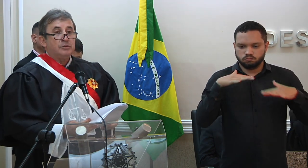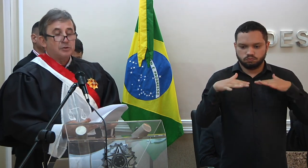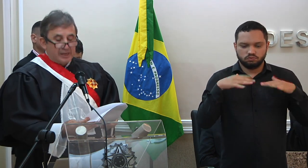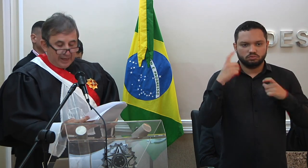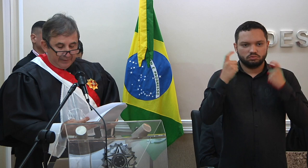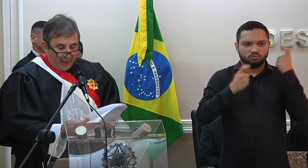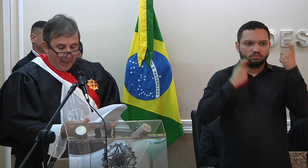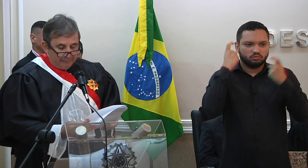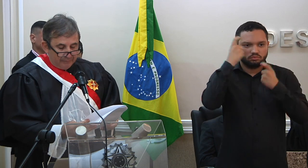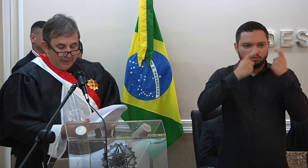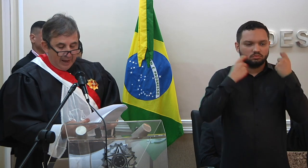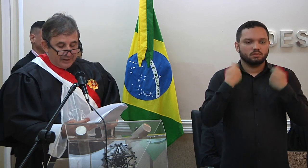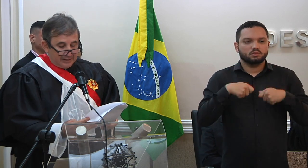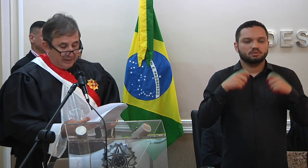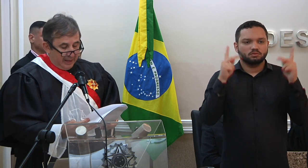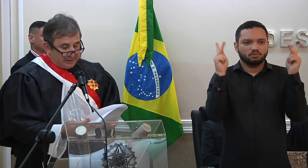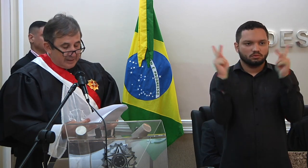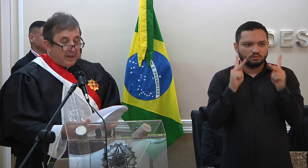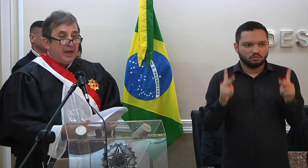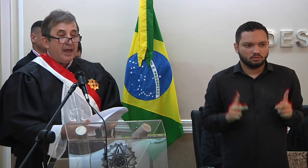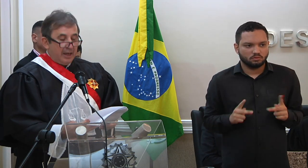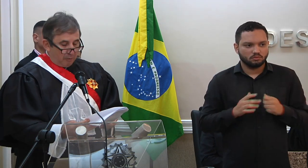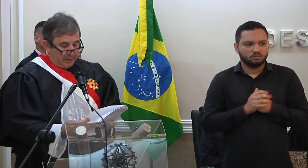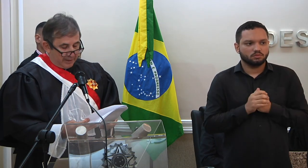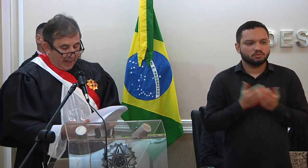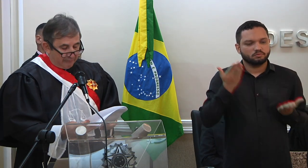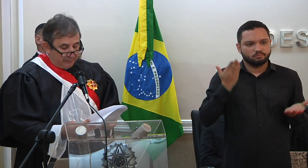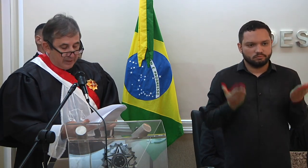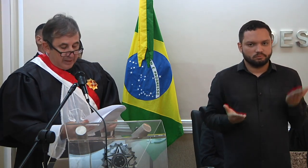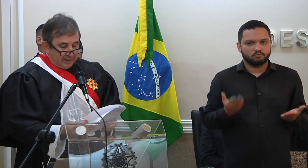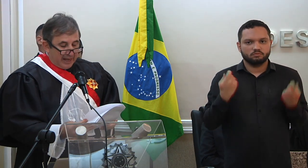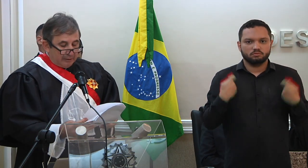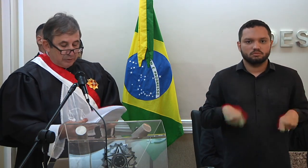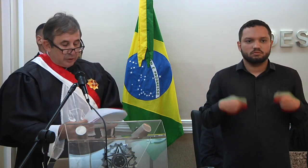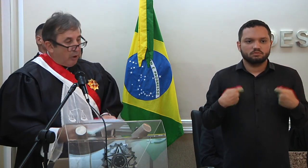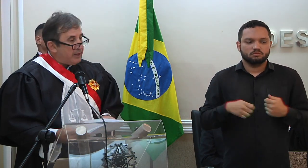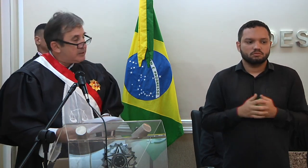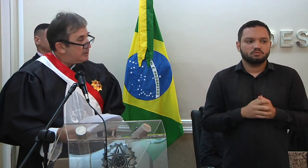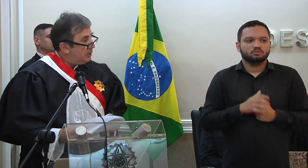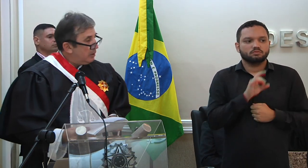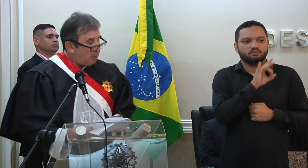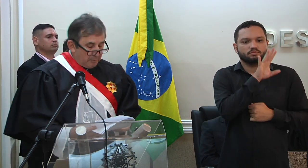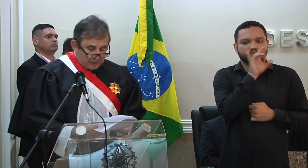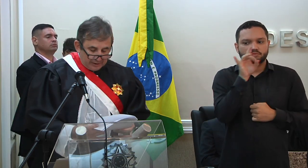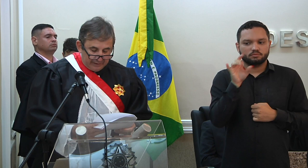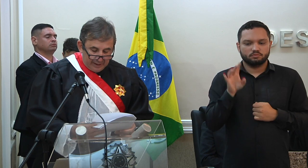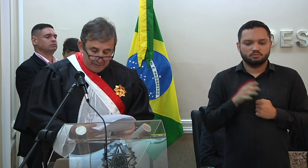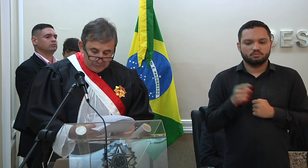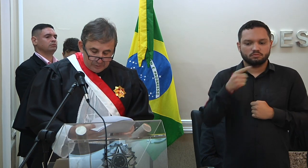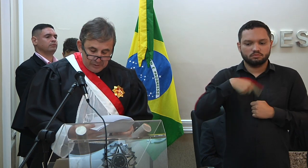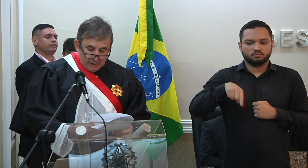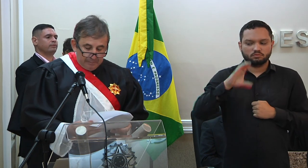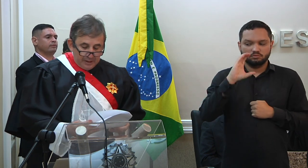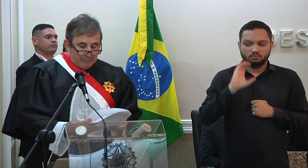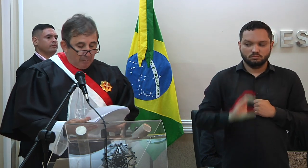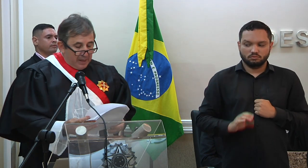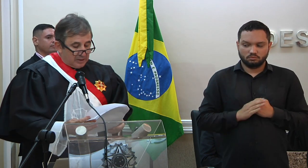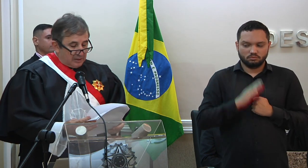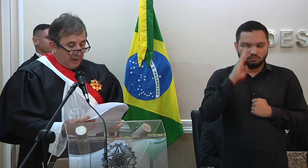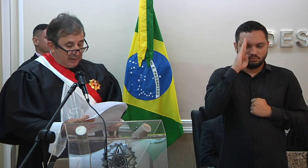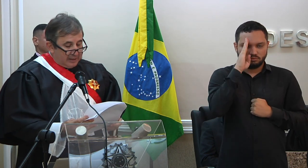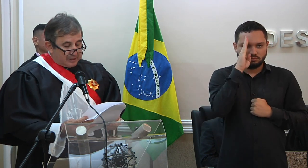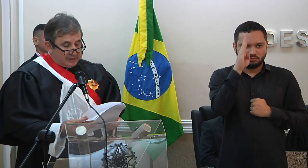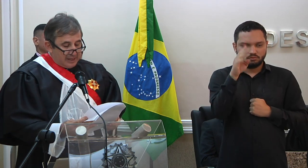é preciso serenar a resiliência, é recomendável. Cada um de nós, como cidadãos e